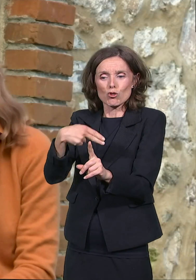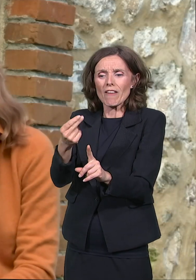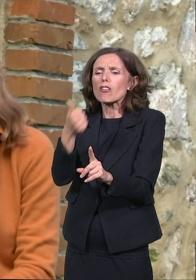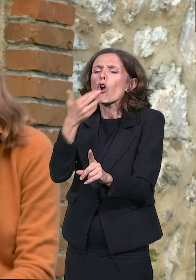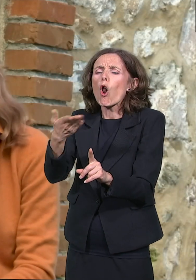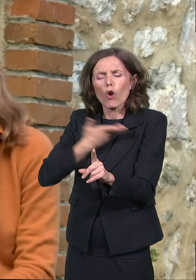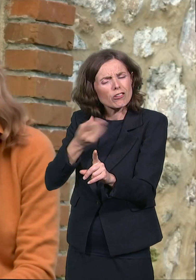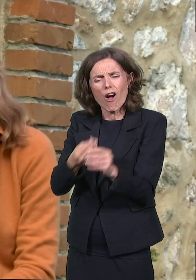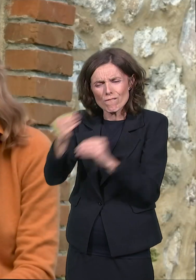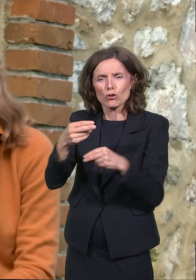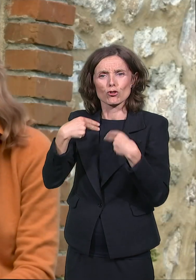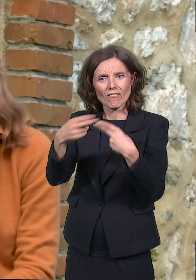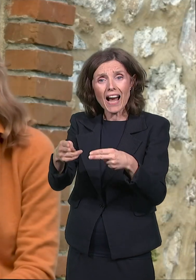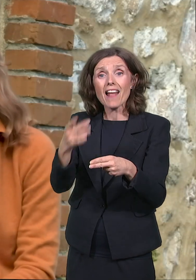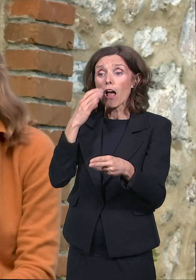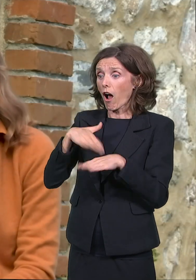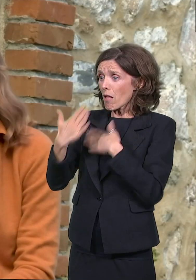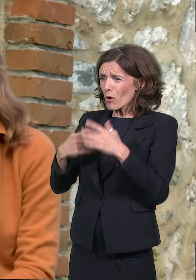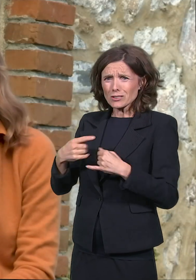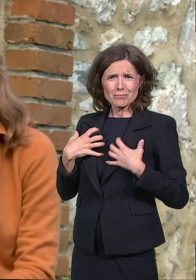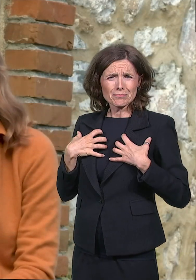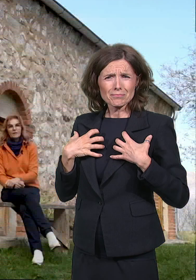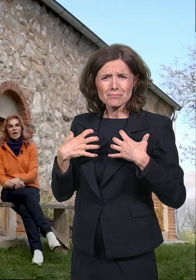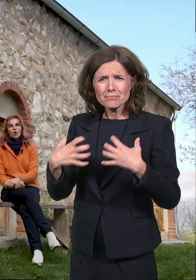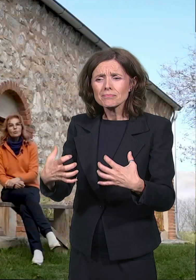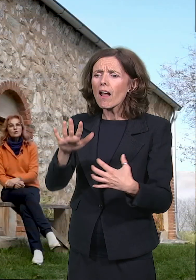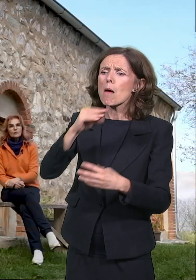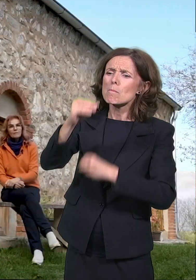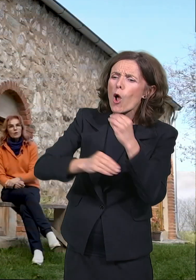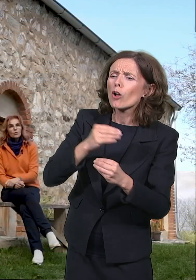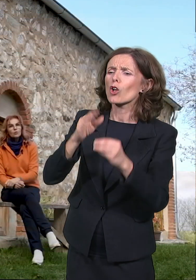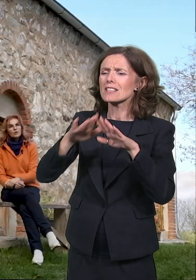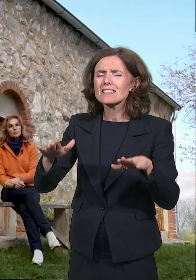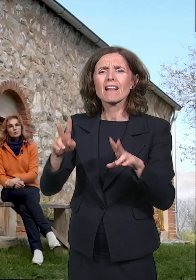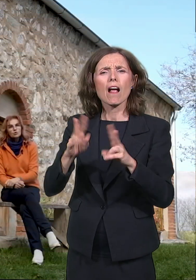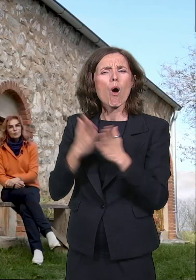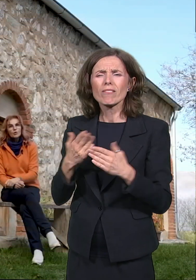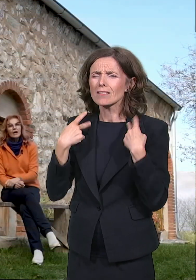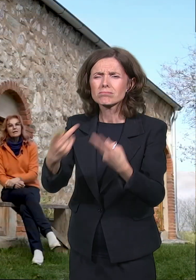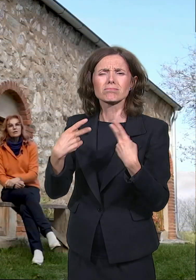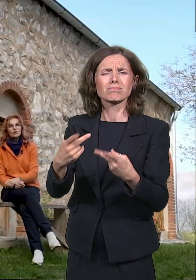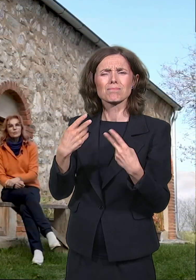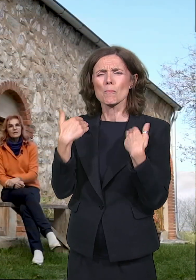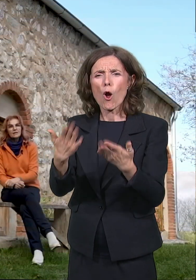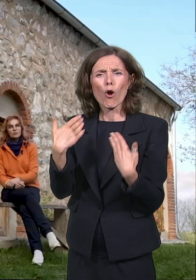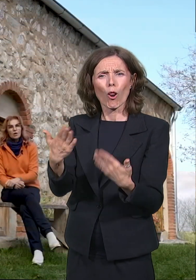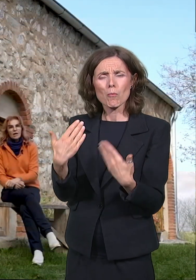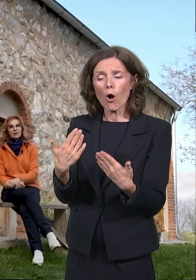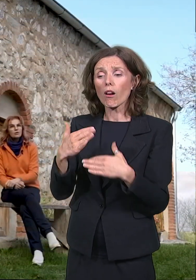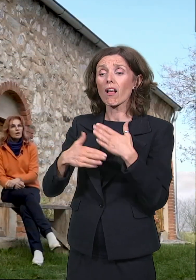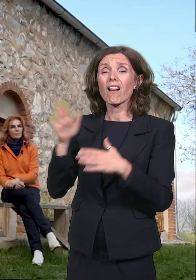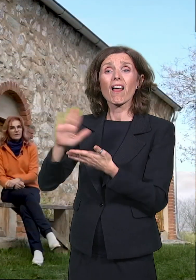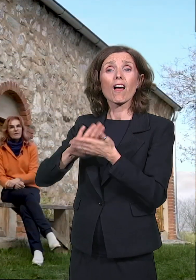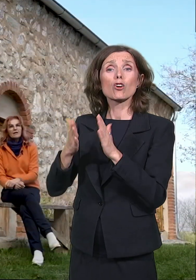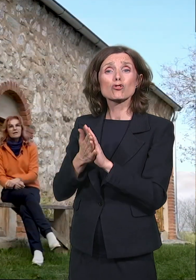njegovoj porodici i potomcima često je slao darove. Umeđuvremeno umiru mu supruga i kćiju prizrenu.